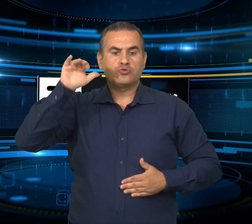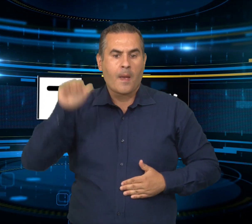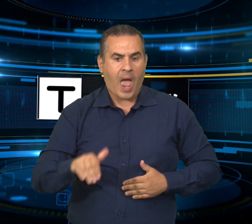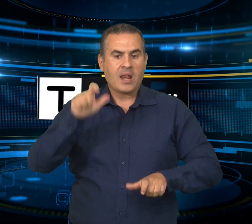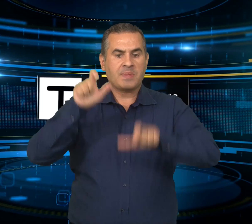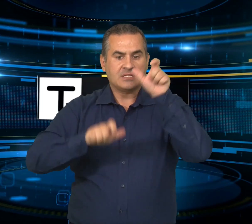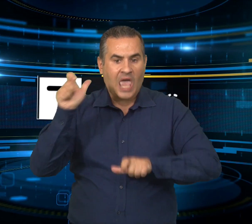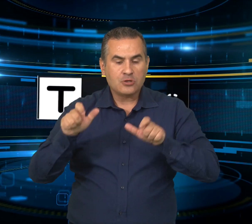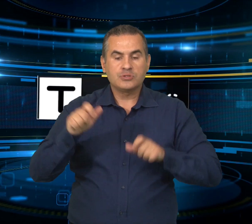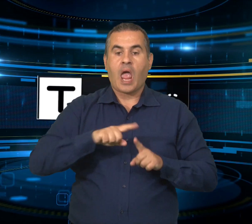'ottima